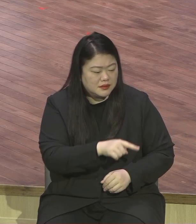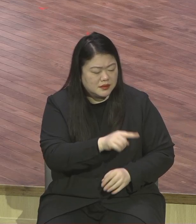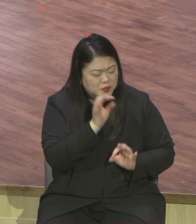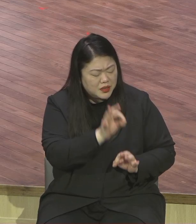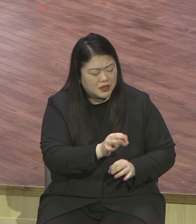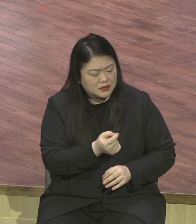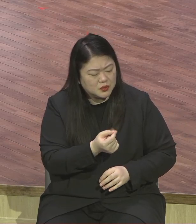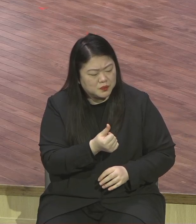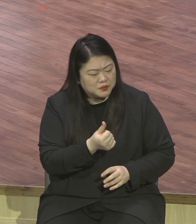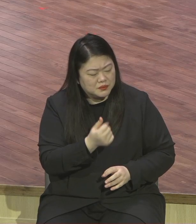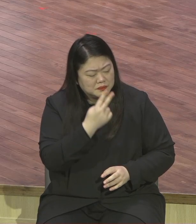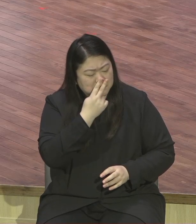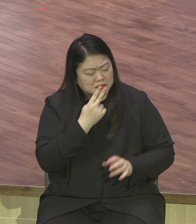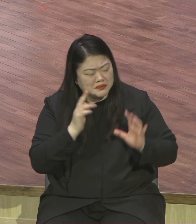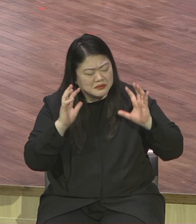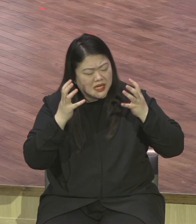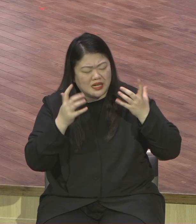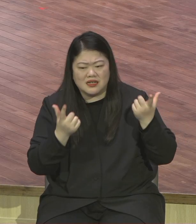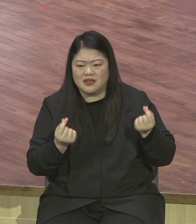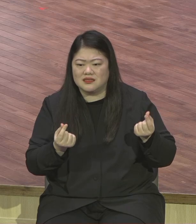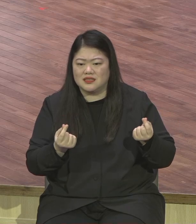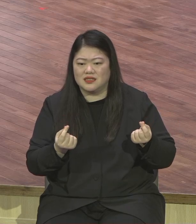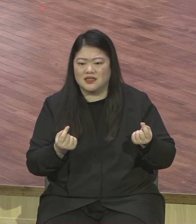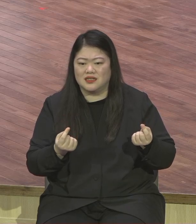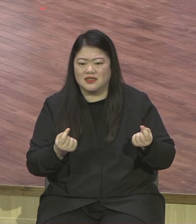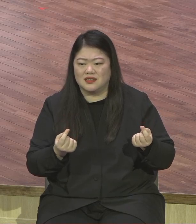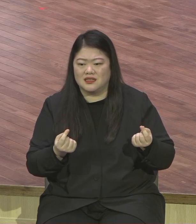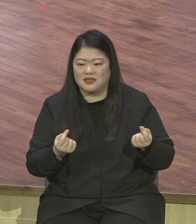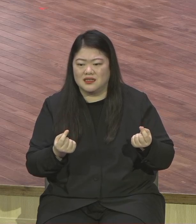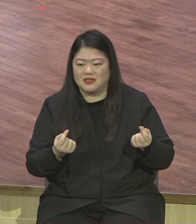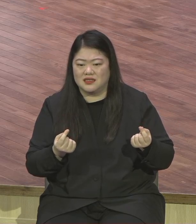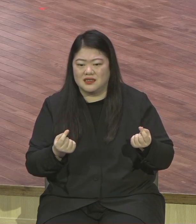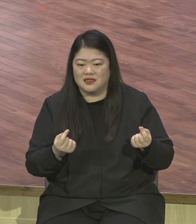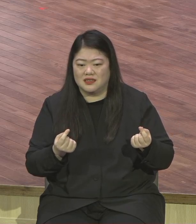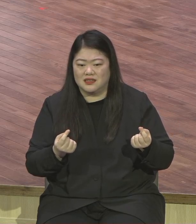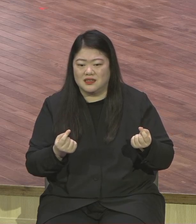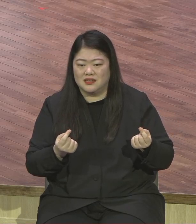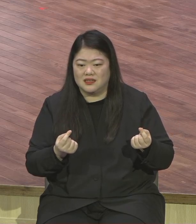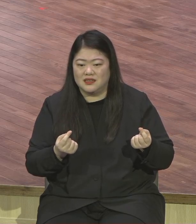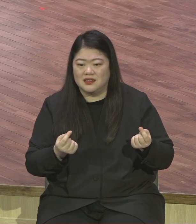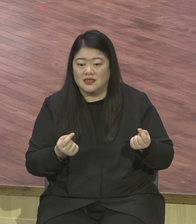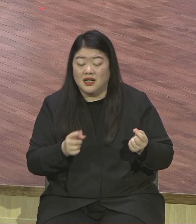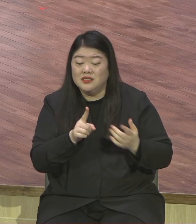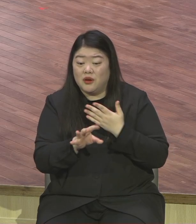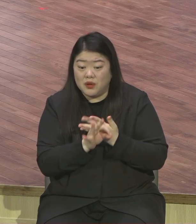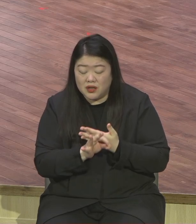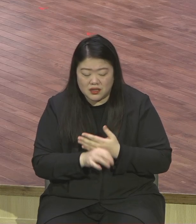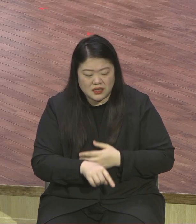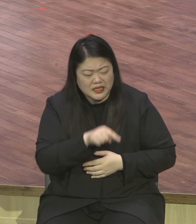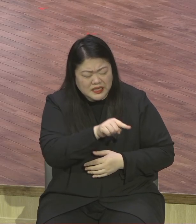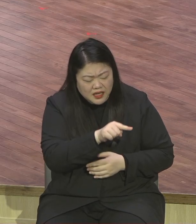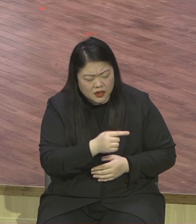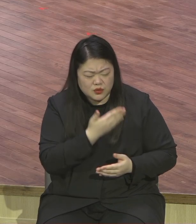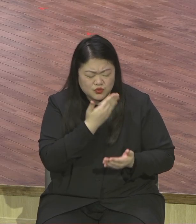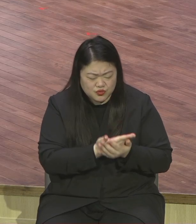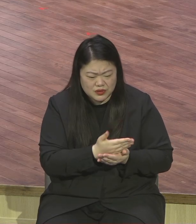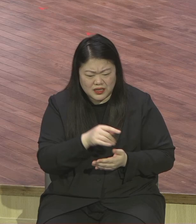그러니까 서론이 본론을 말하는 교회에서 서론이정을 바닥을 헤매고 있단 말이에요 이런